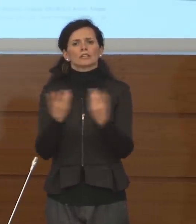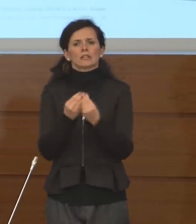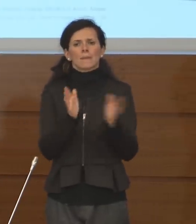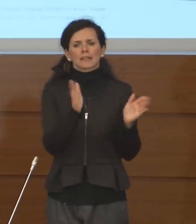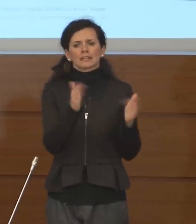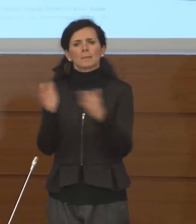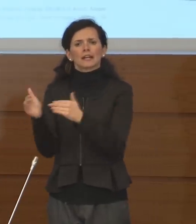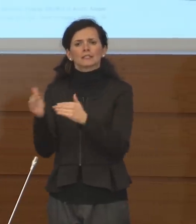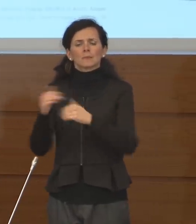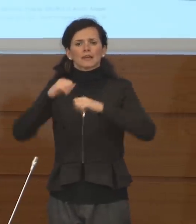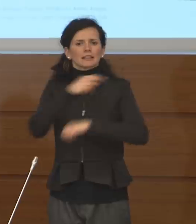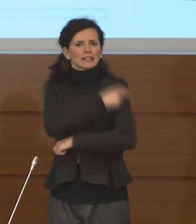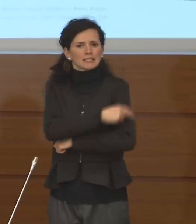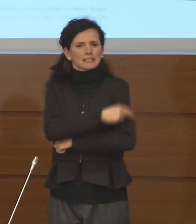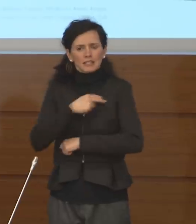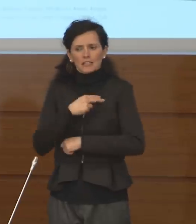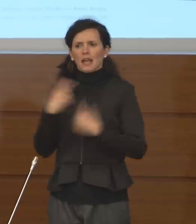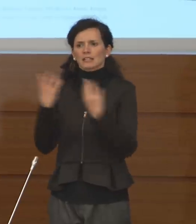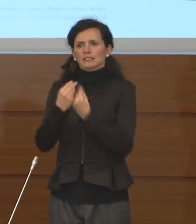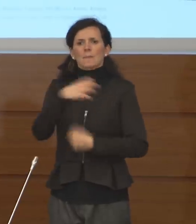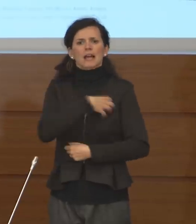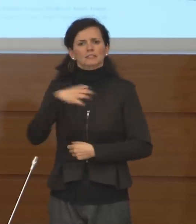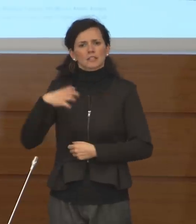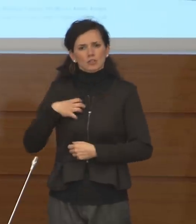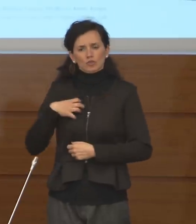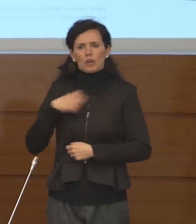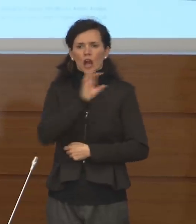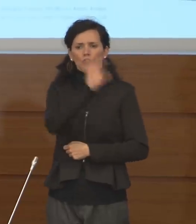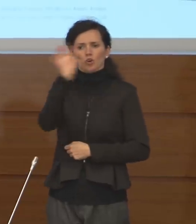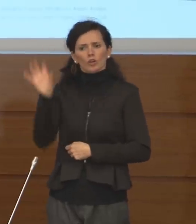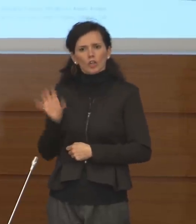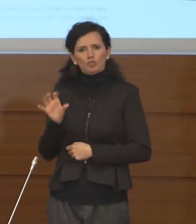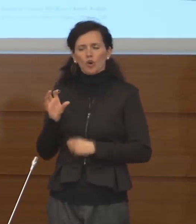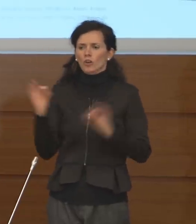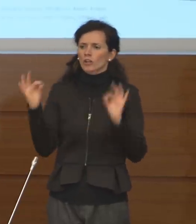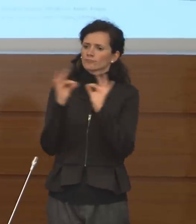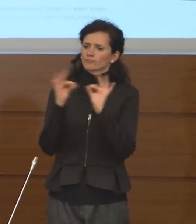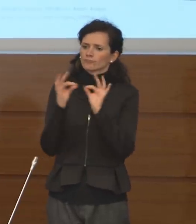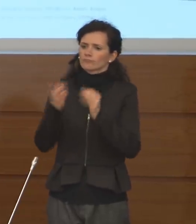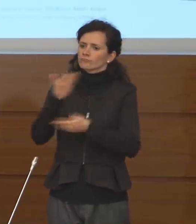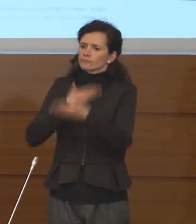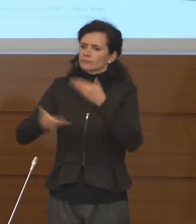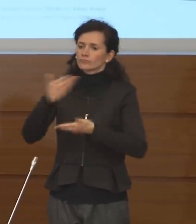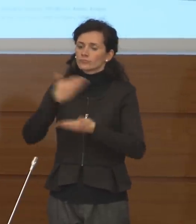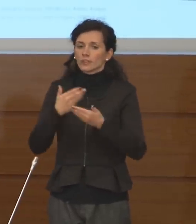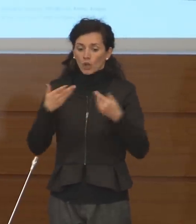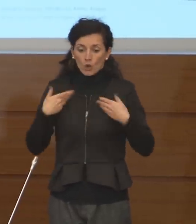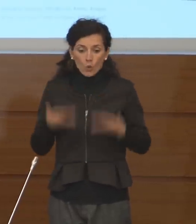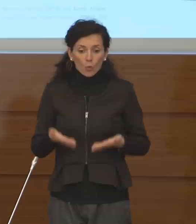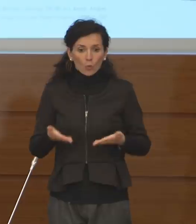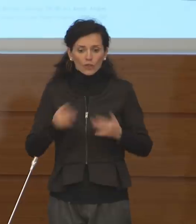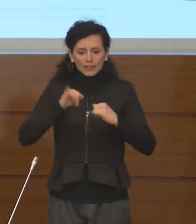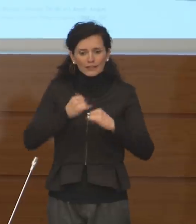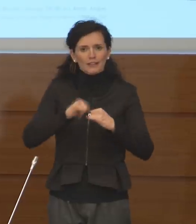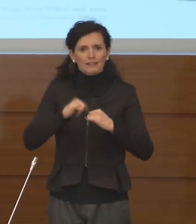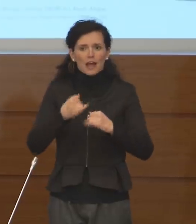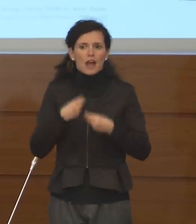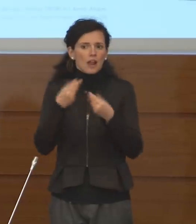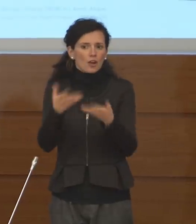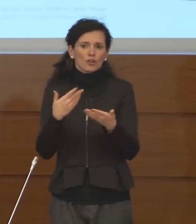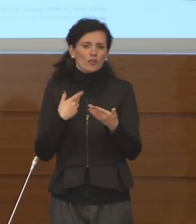Sanità, gli Assessorati alla Sanità delle Regioni stanno mettendo in atto. Quindi io i dettagli qui non ce li ho ma è un